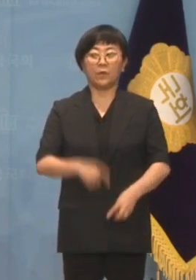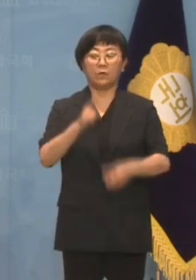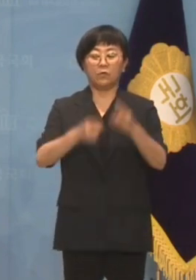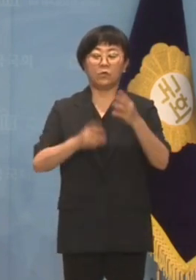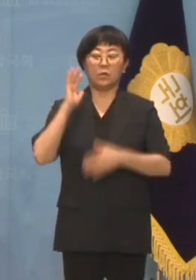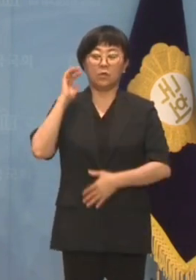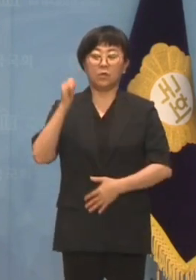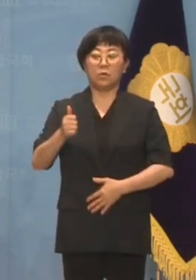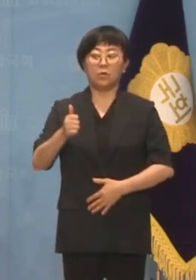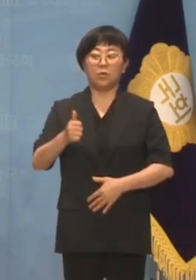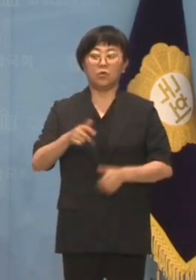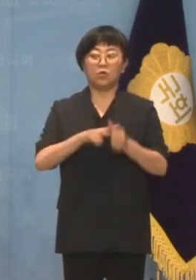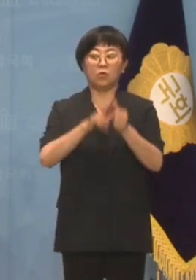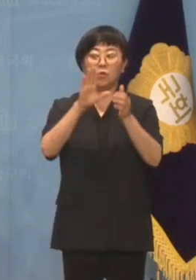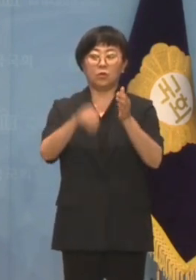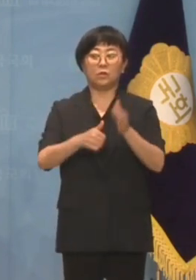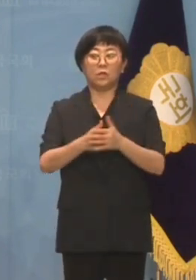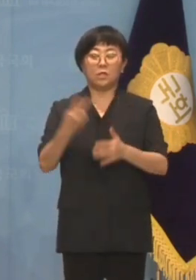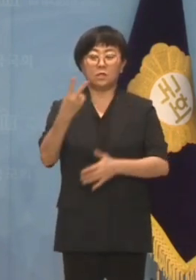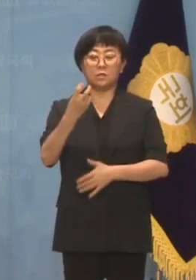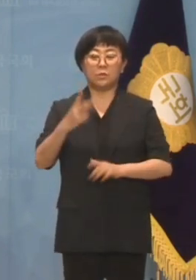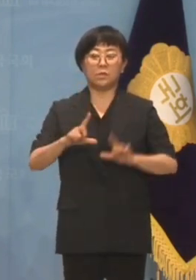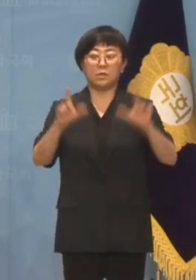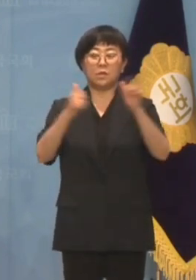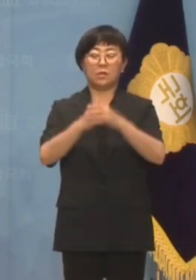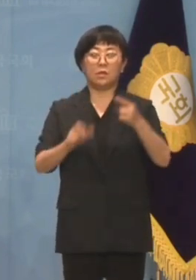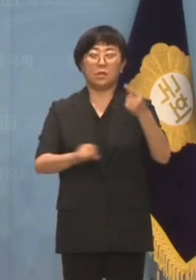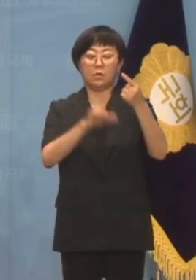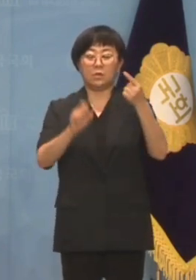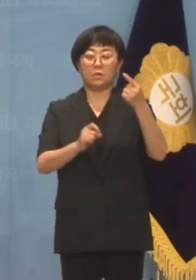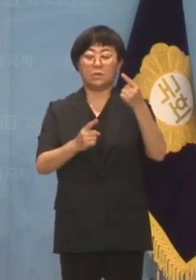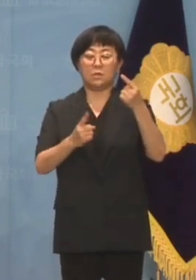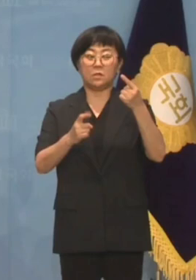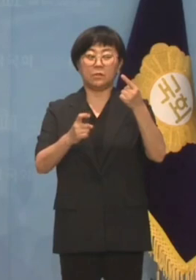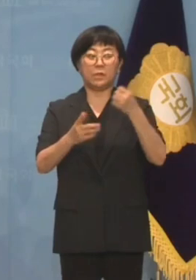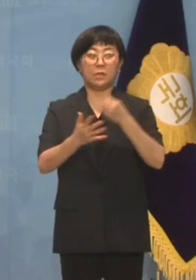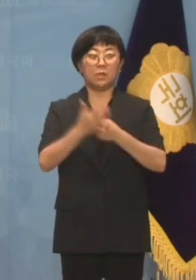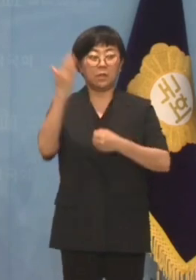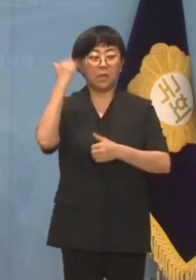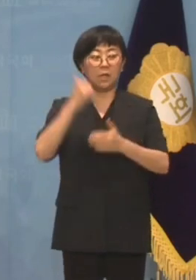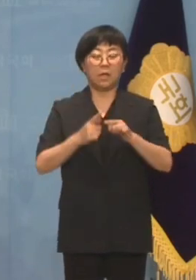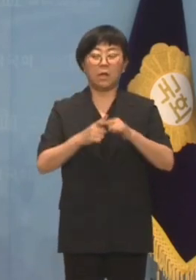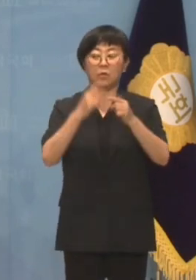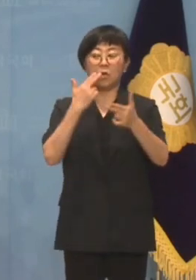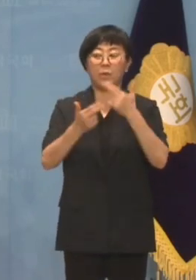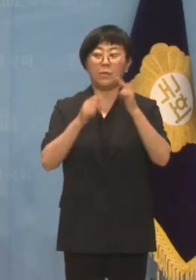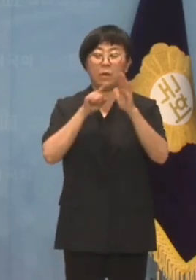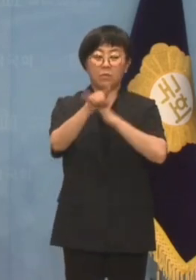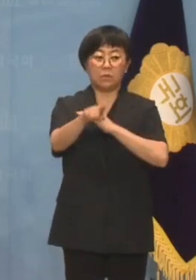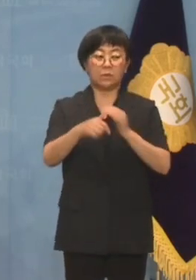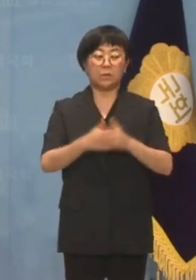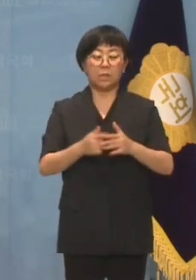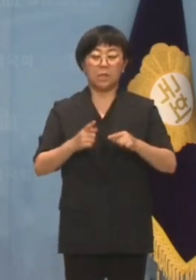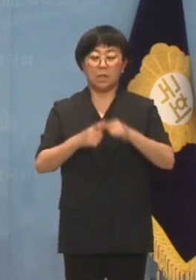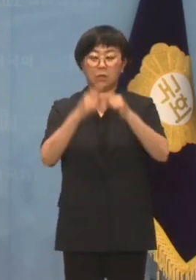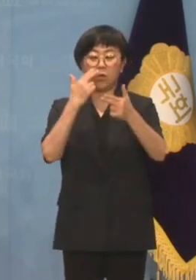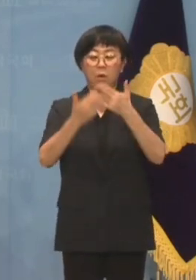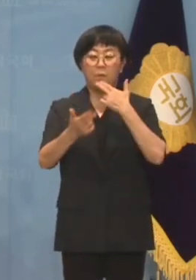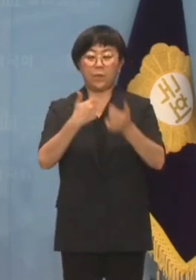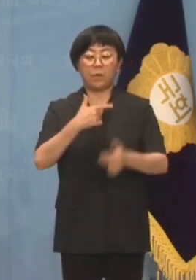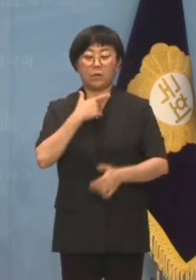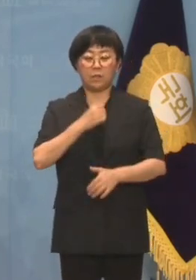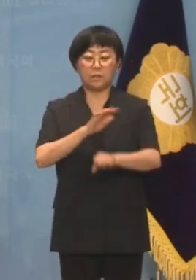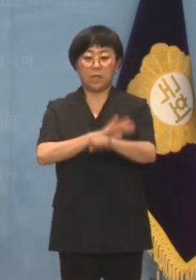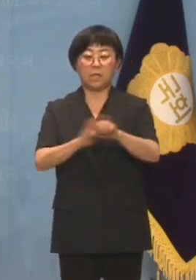윤석열 대통령은 후보 시절이던 2022년 1월 11일 대한간호협회를 방문해 간호협회의